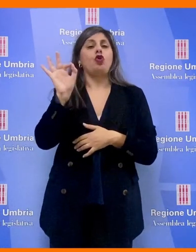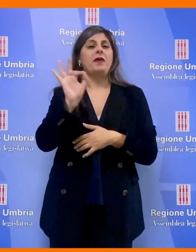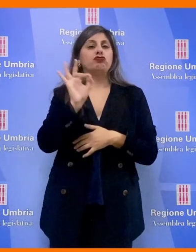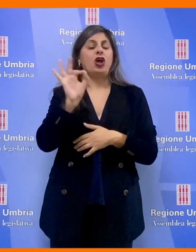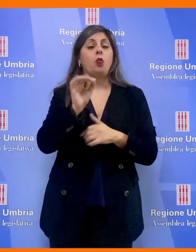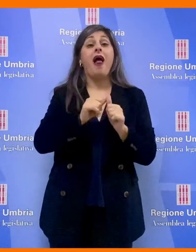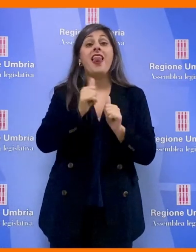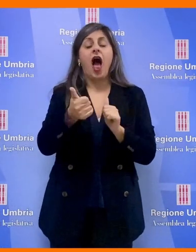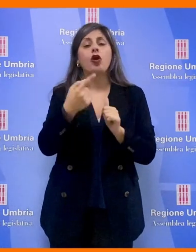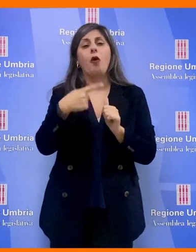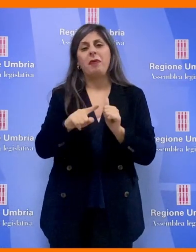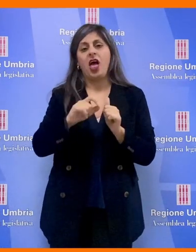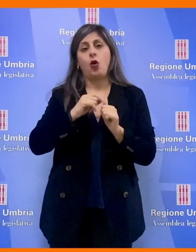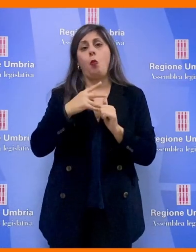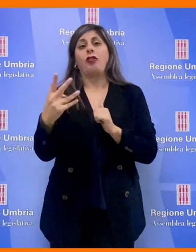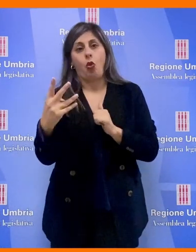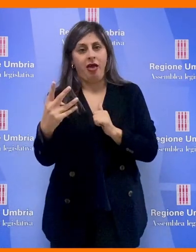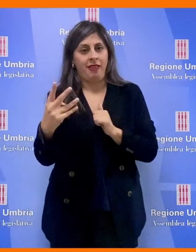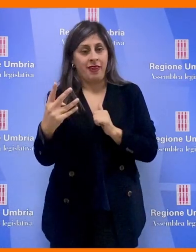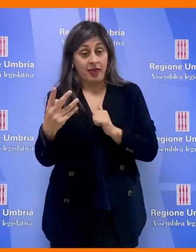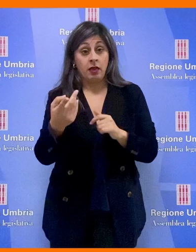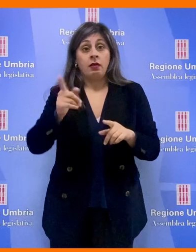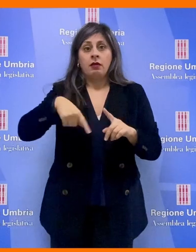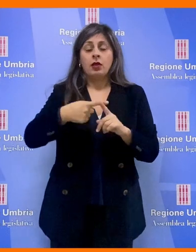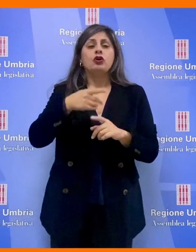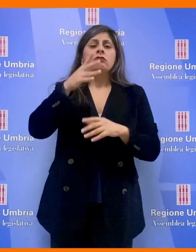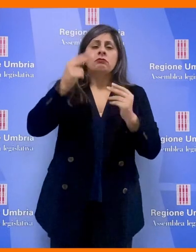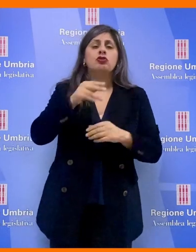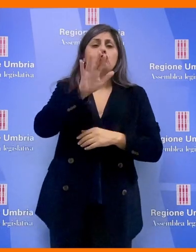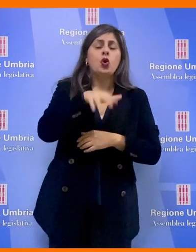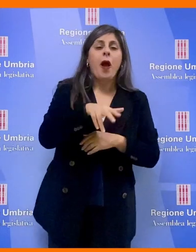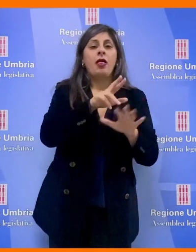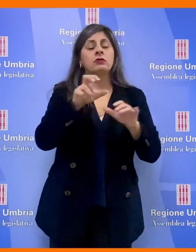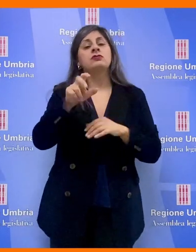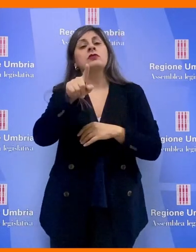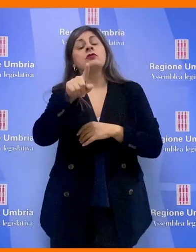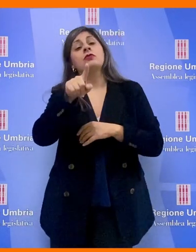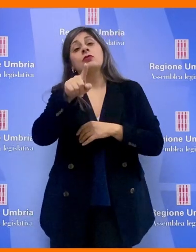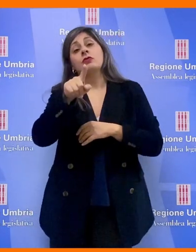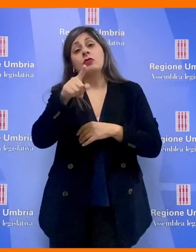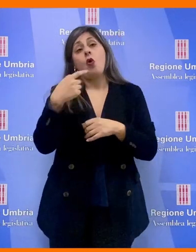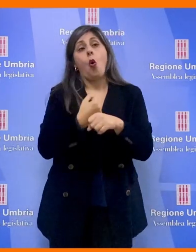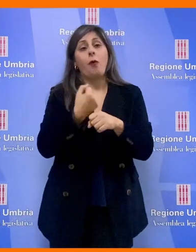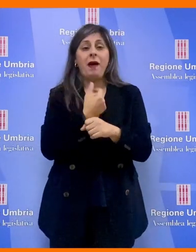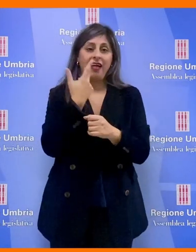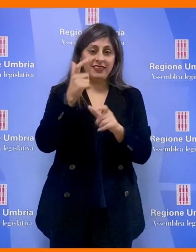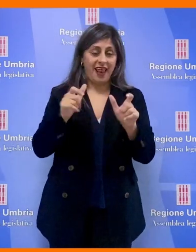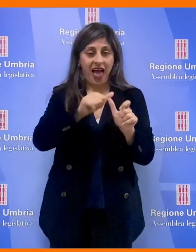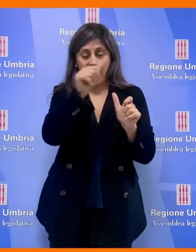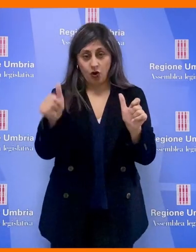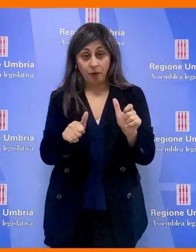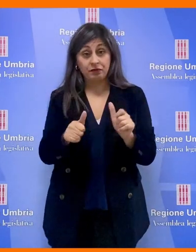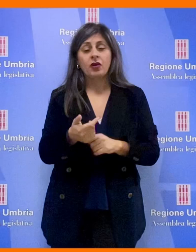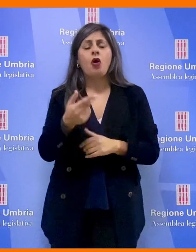percentuale all'anno per 4 anni, con 5.300 occupati all'anno. I 400 milioni di progetti della